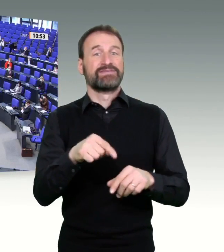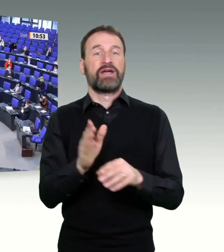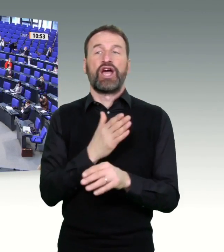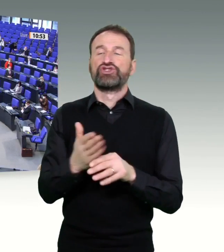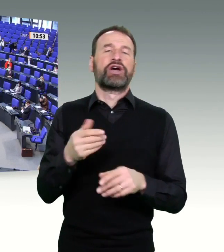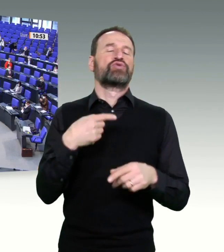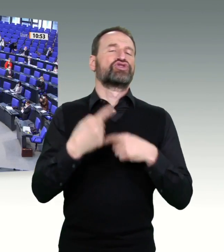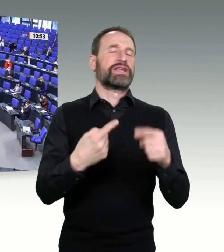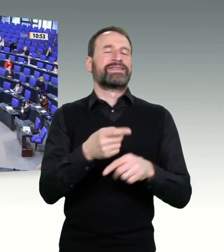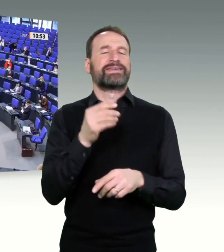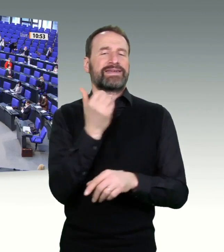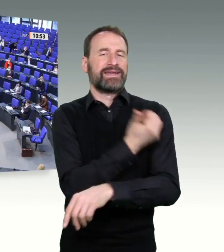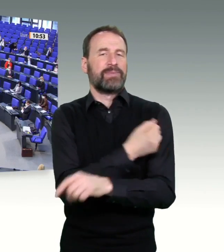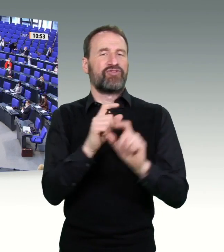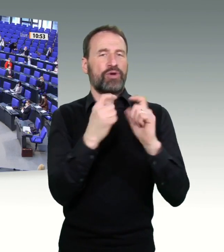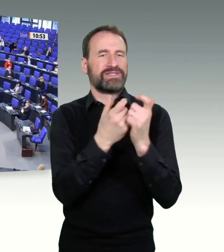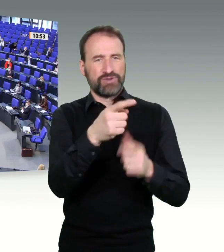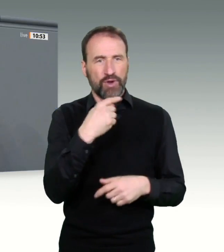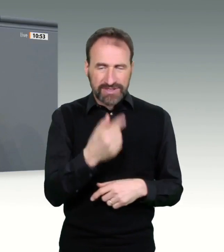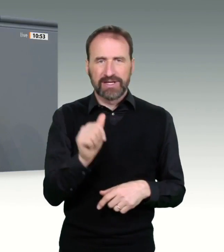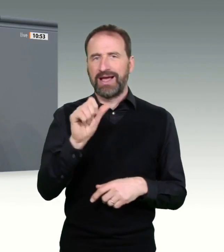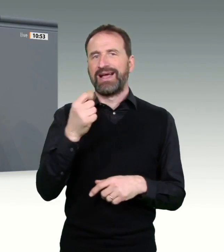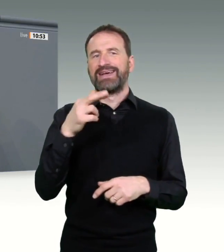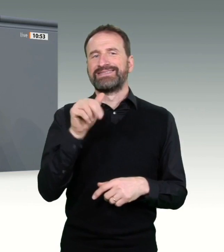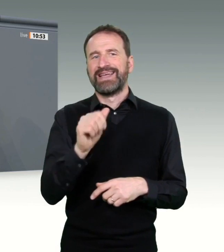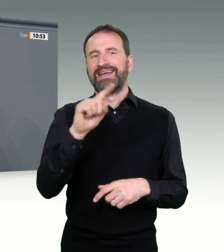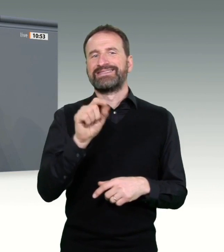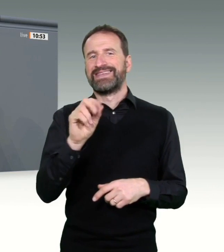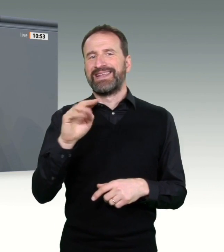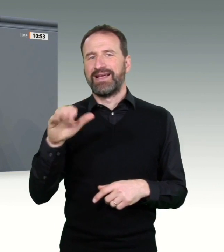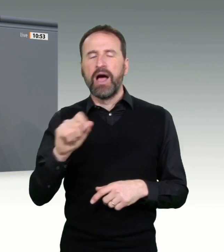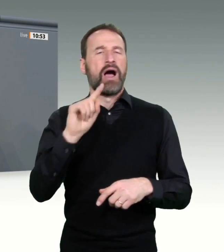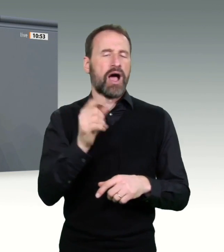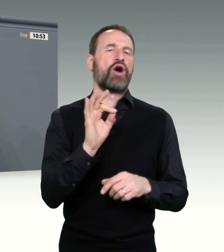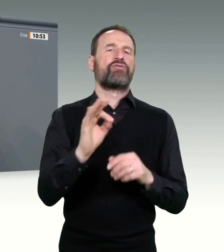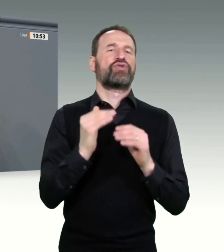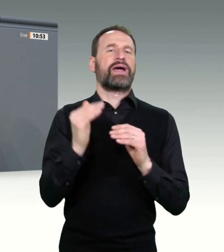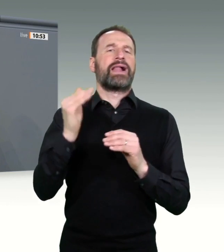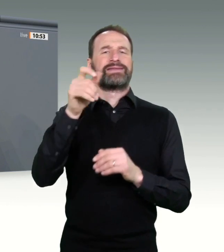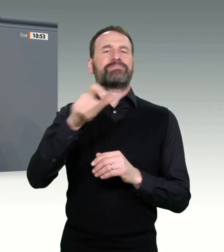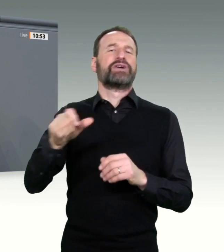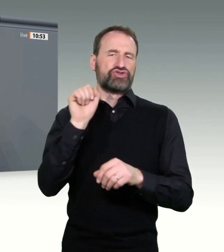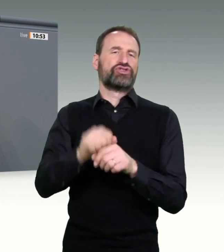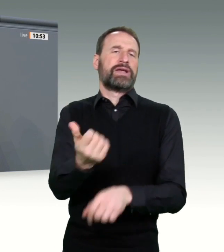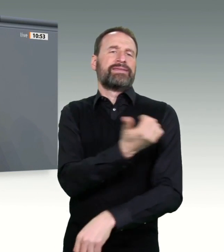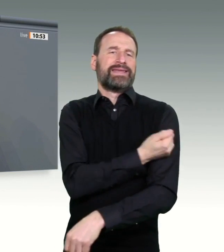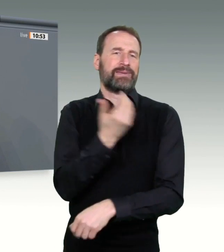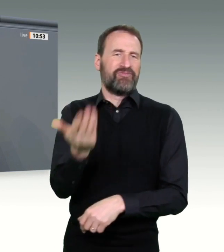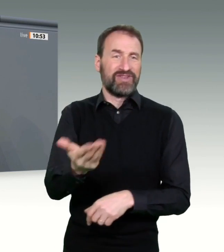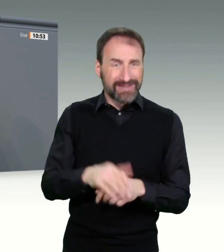Meine Damen und Herren von der FDP, das Nationale Impfportal mag eine gute Idee sein, aber Sie kommen damit